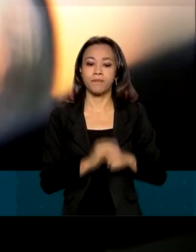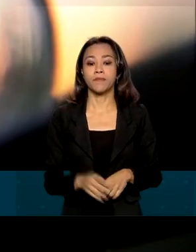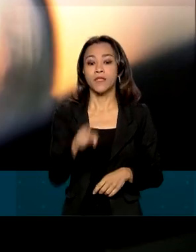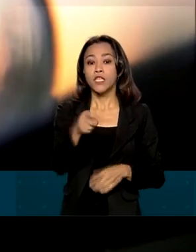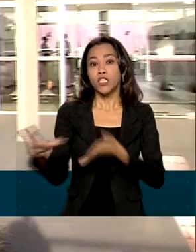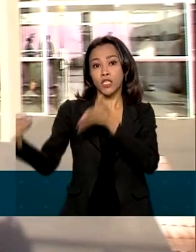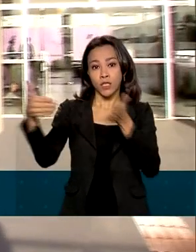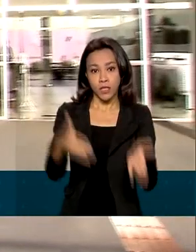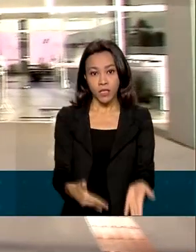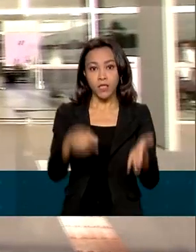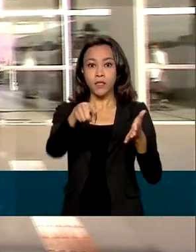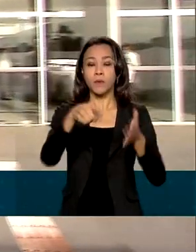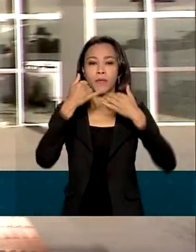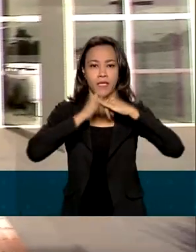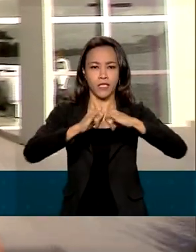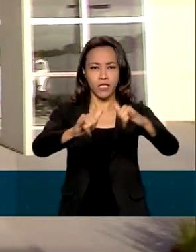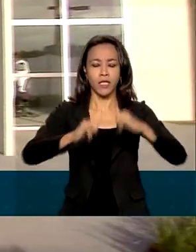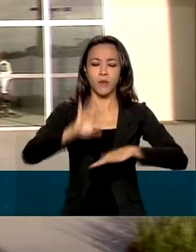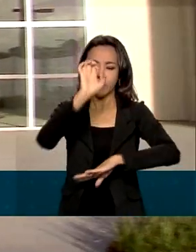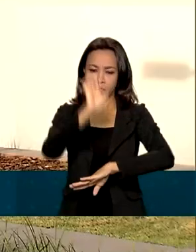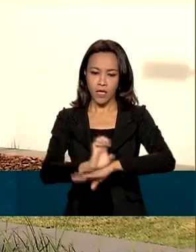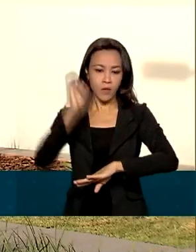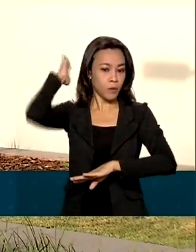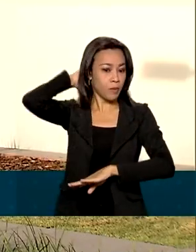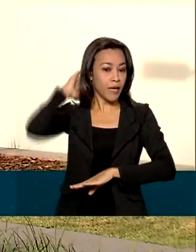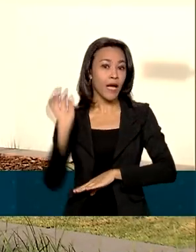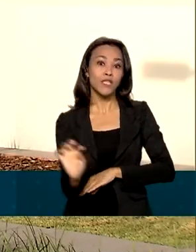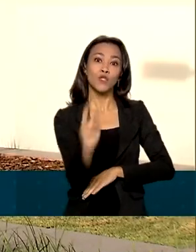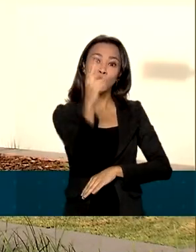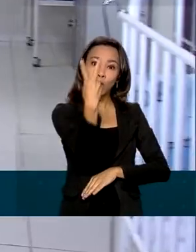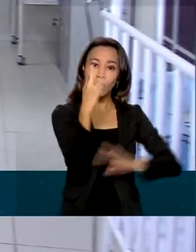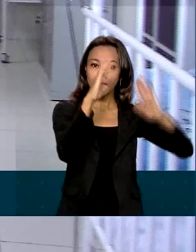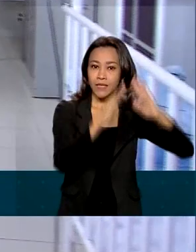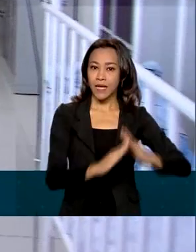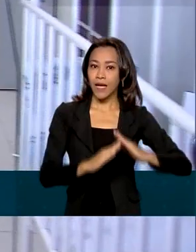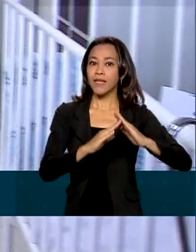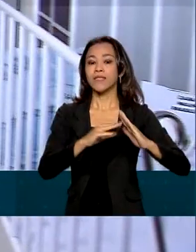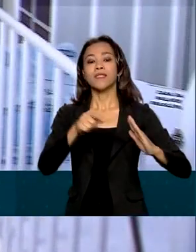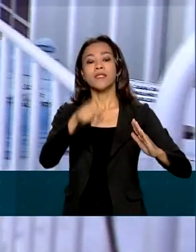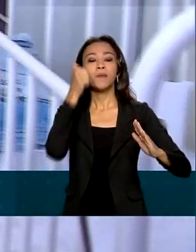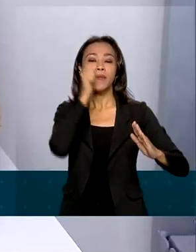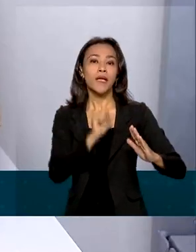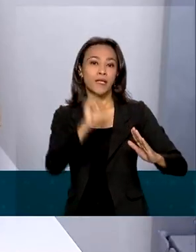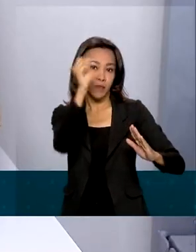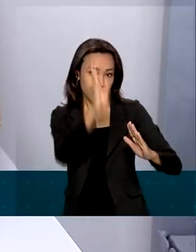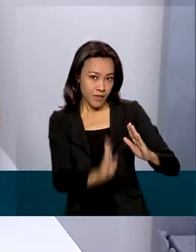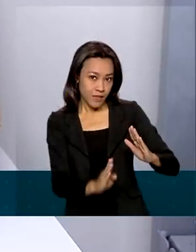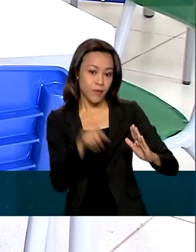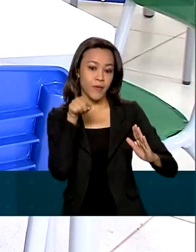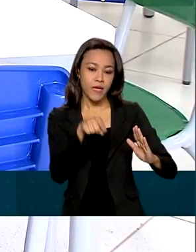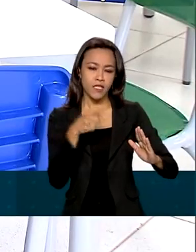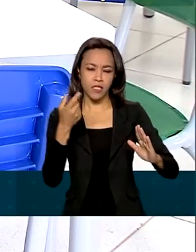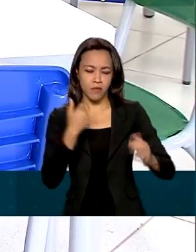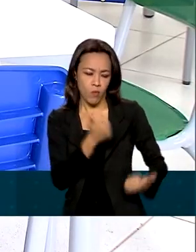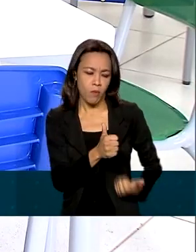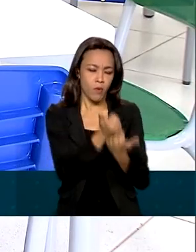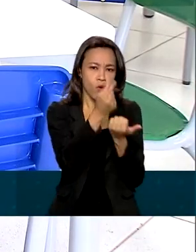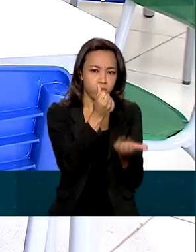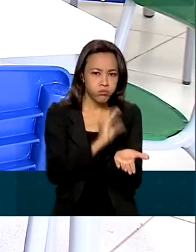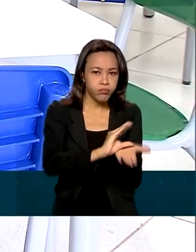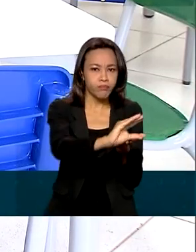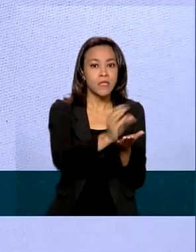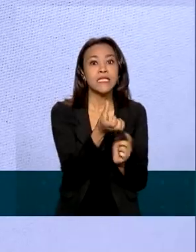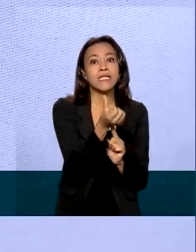energia, o Pará vai ganhar duas unidades da Casa da Mulher Brasileira. Os investimentos nas unidades chegam a quase